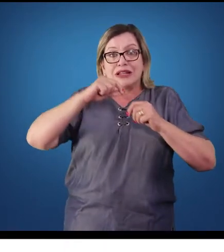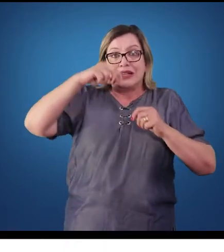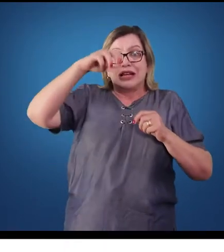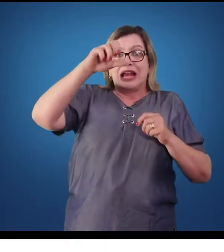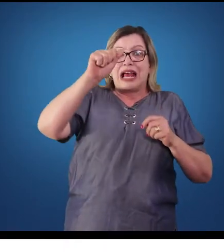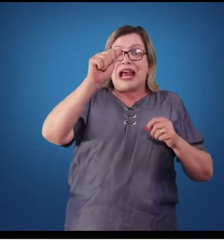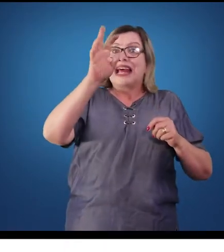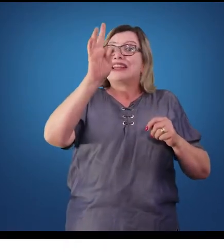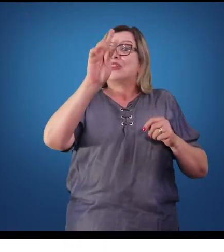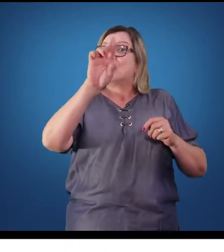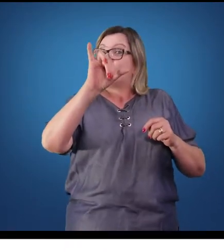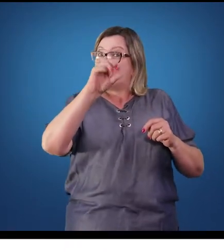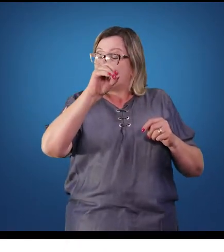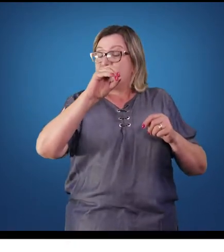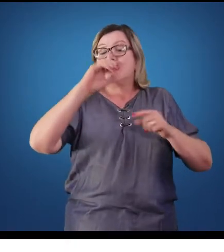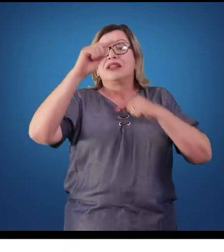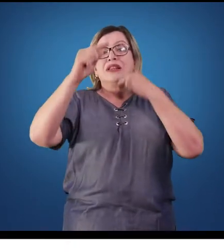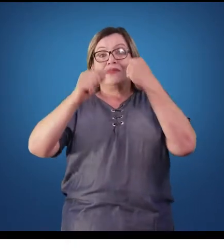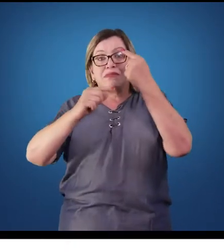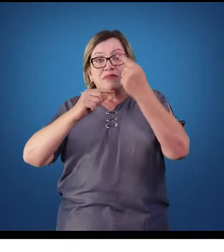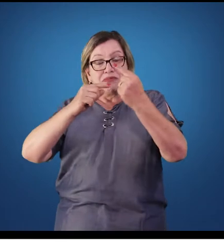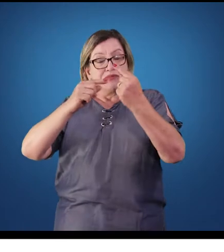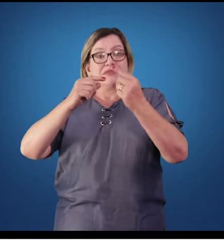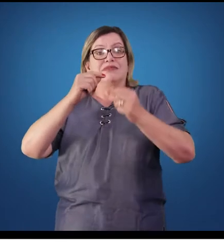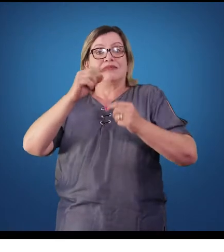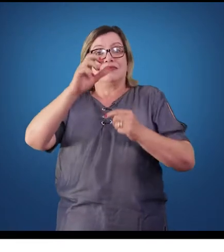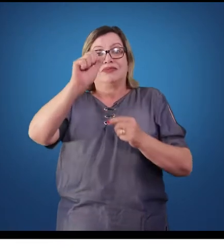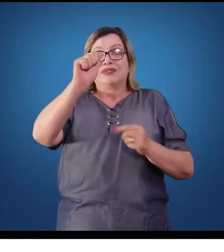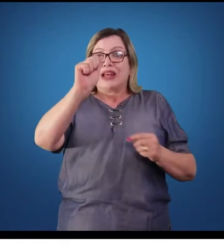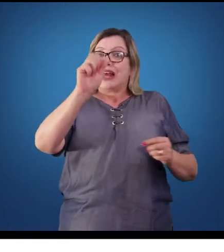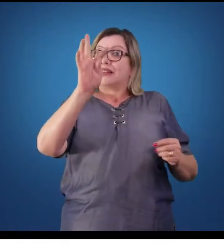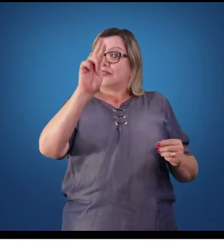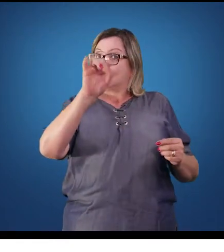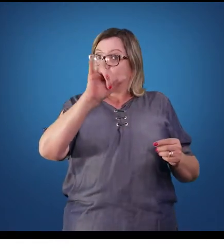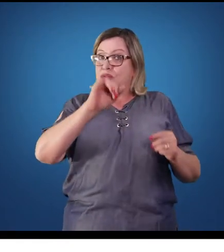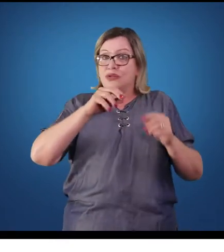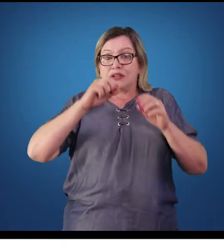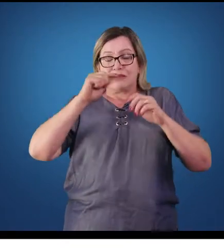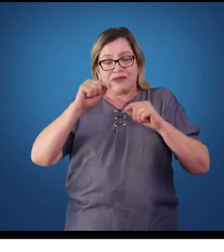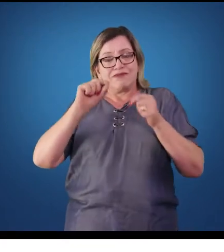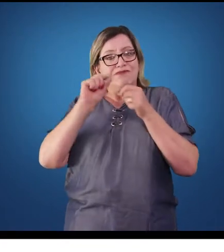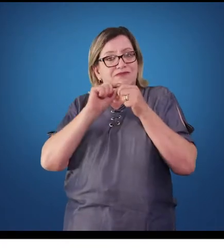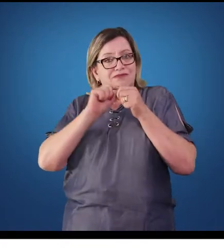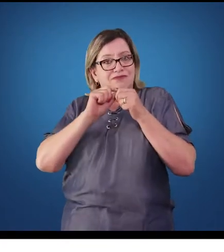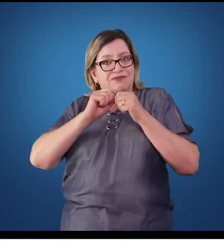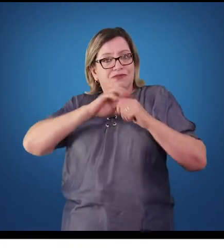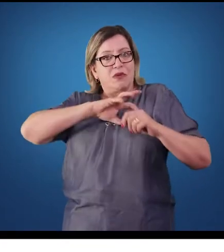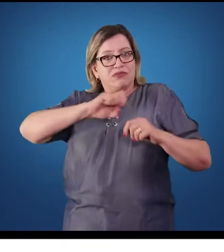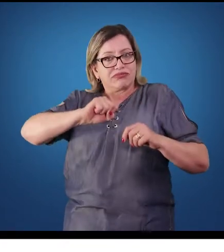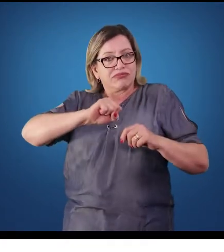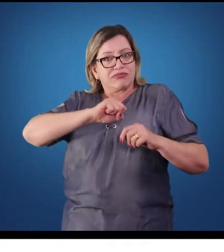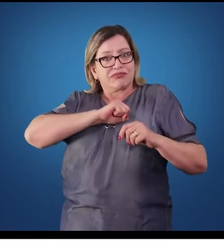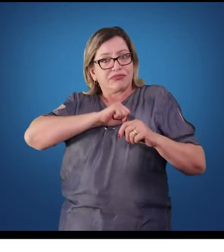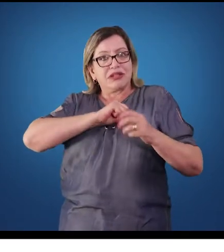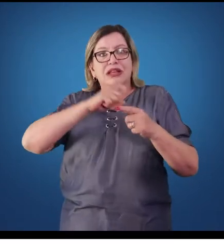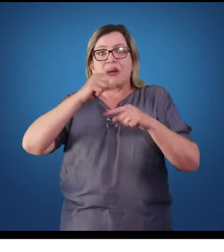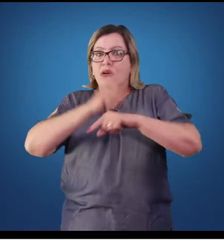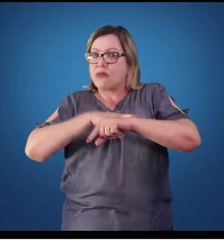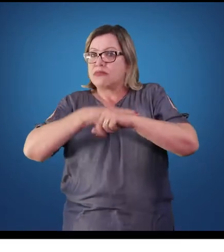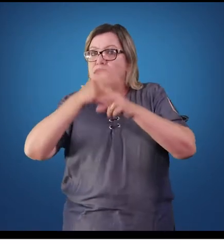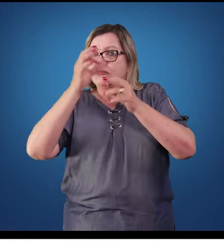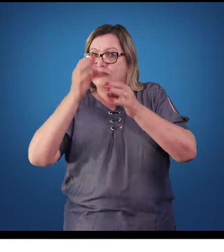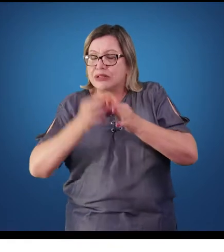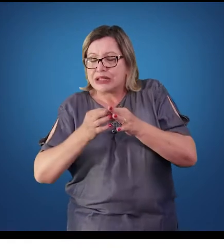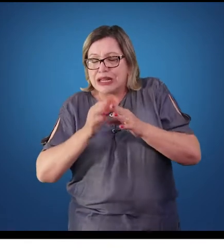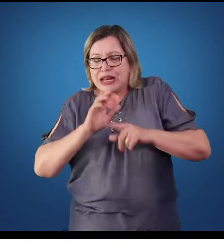átrioventricular. O nódulo átrioventricular, por sua vez, então, para que as sístulas e as diástoles não aconteçam no mesmo momento, ele